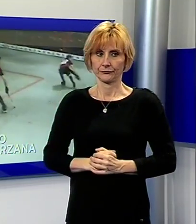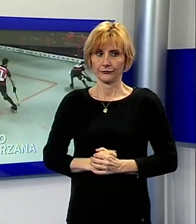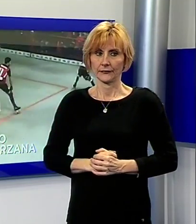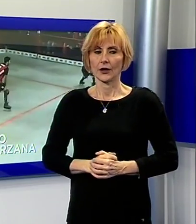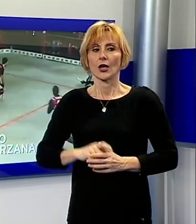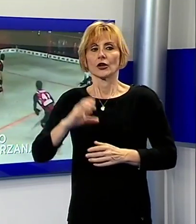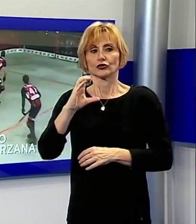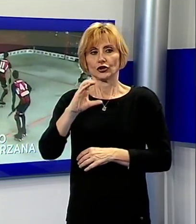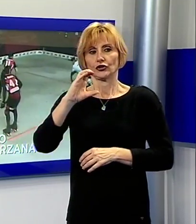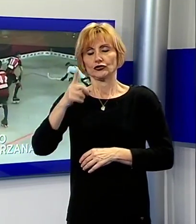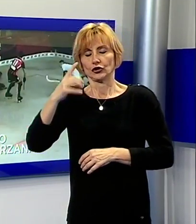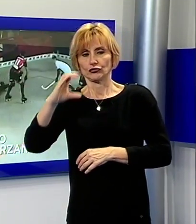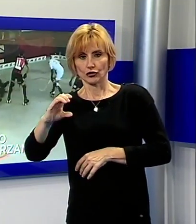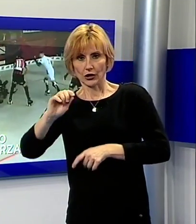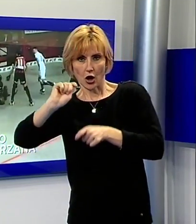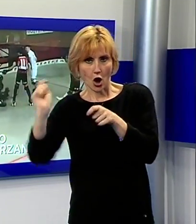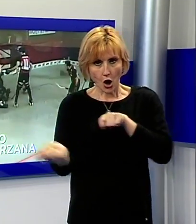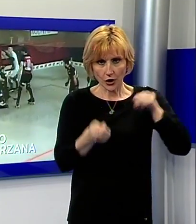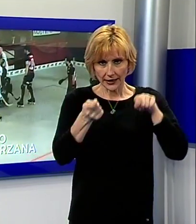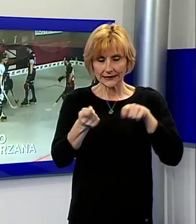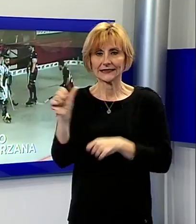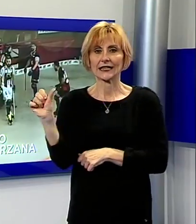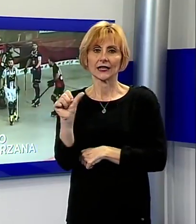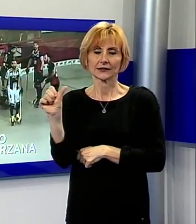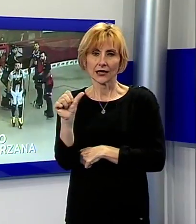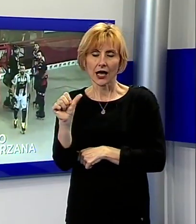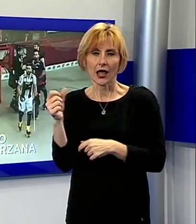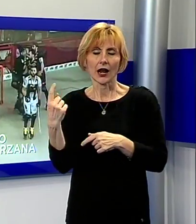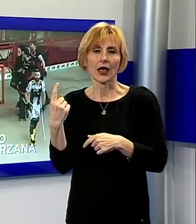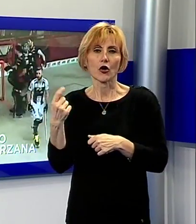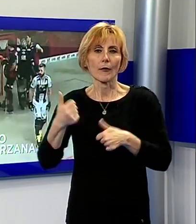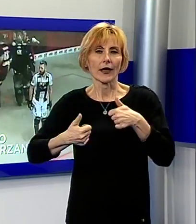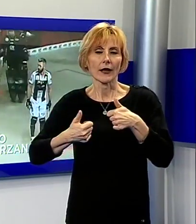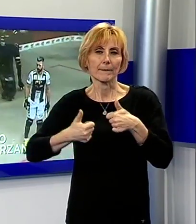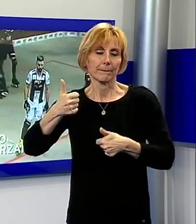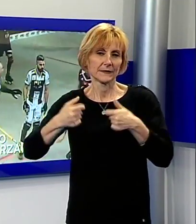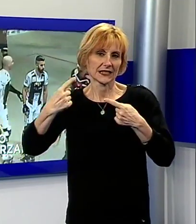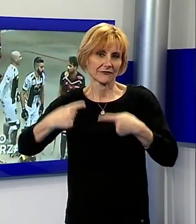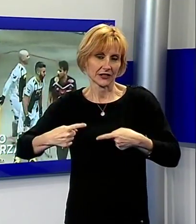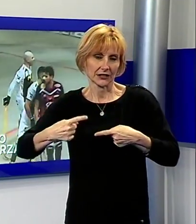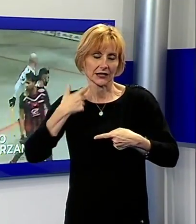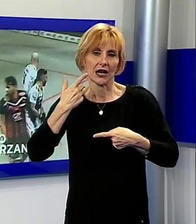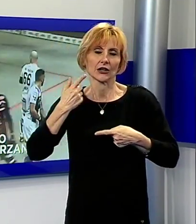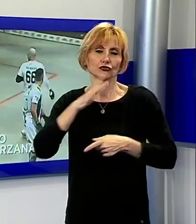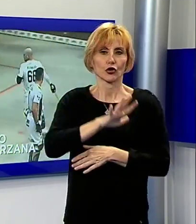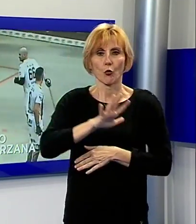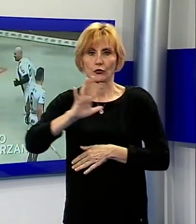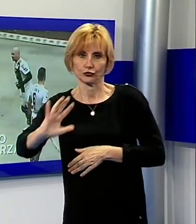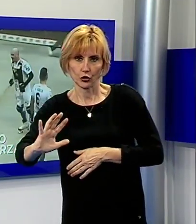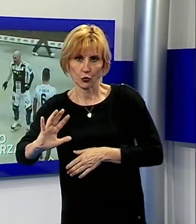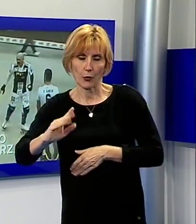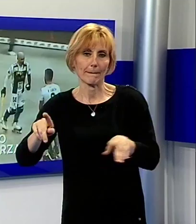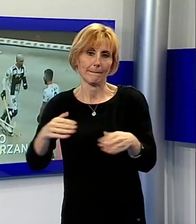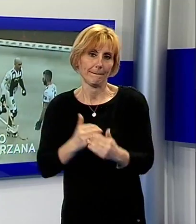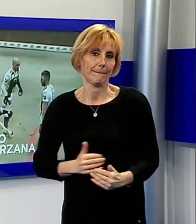Cgc appannato, bloccato a Sarzana, partita tutt'altro che esaltante dei bianconeri che non vanno oltre il pari 5-5 sulla pista dei